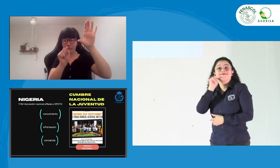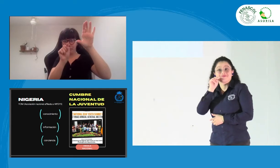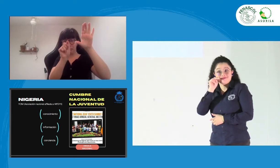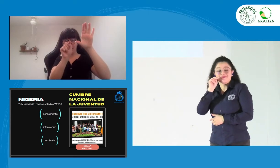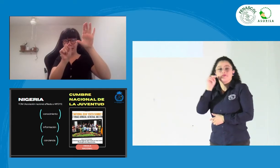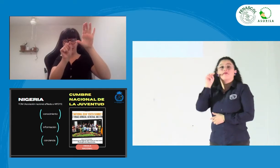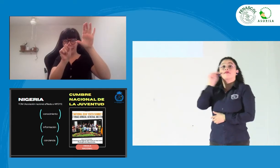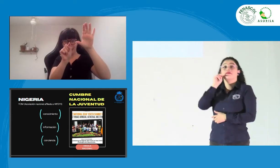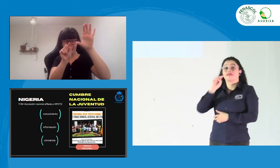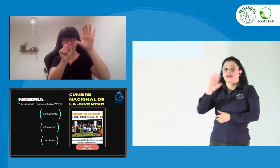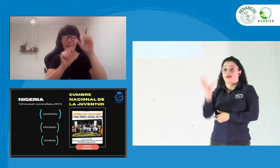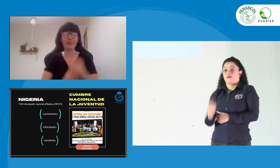región de África.